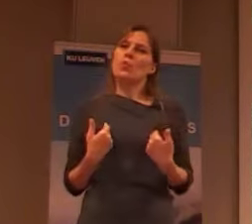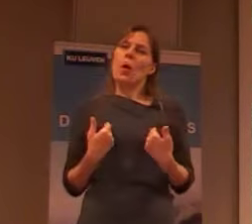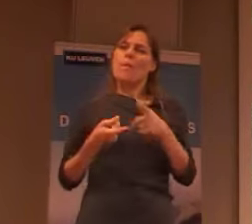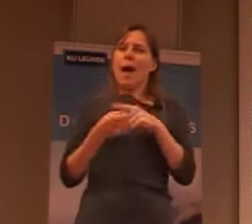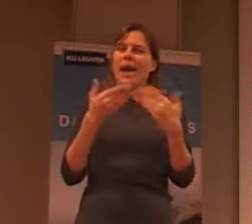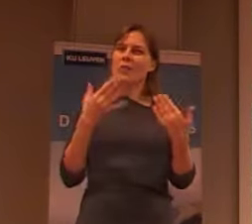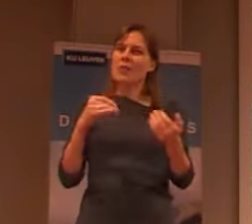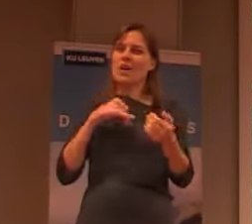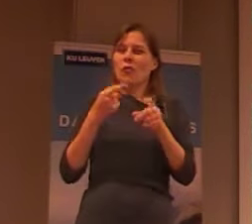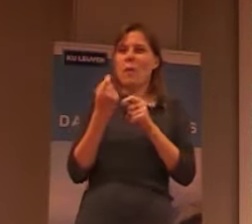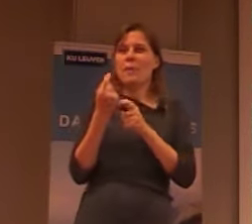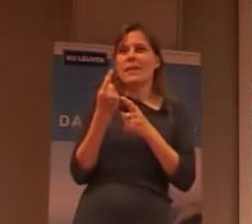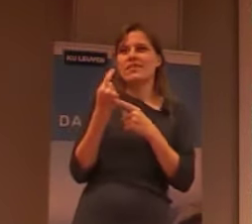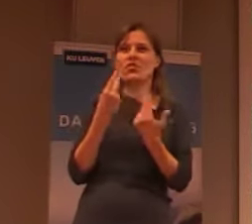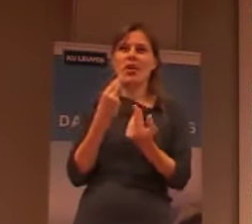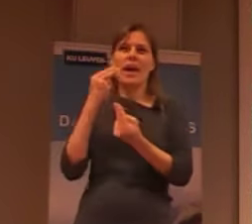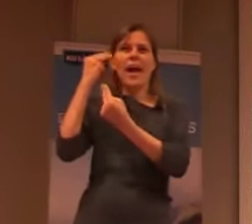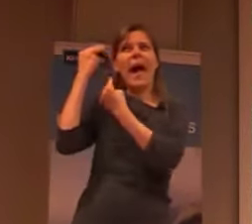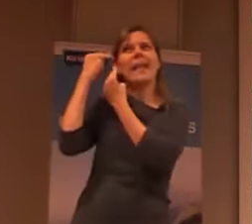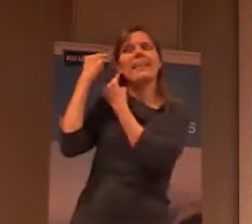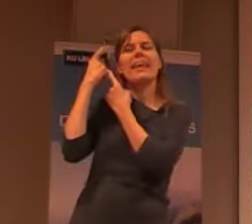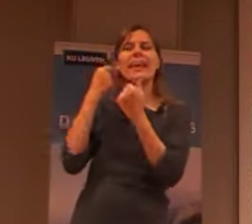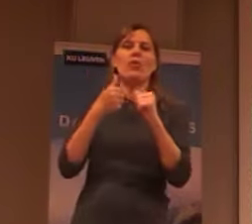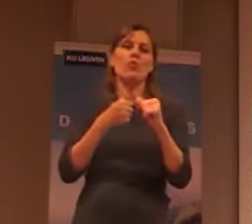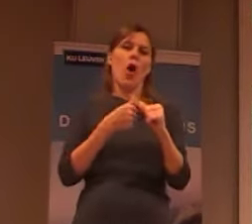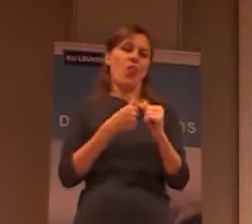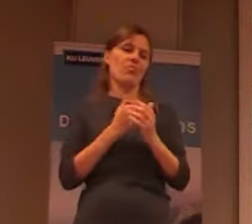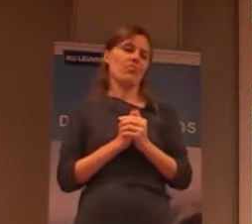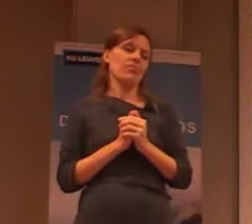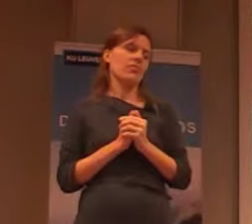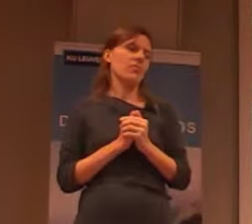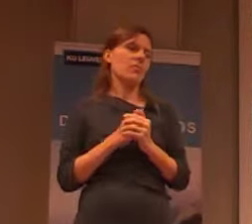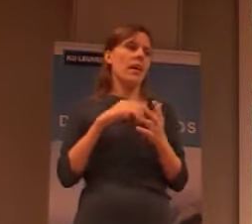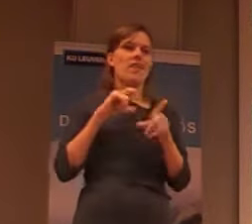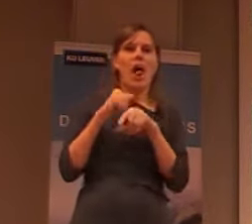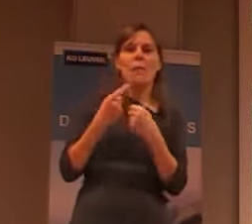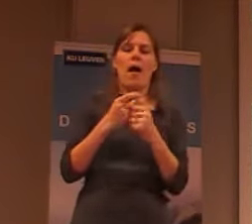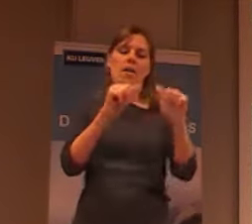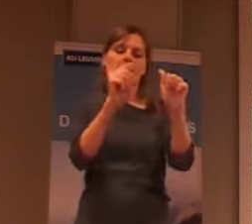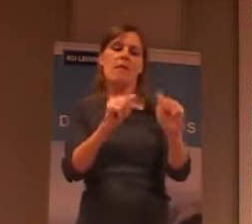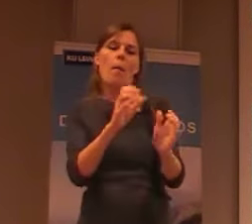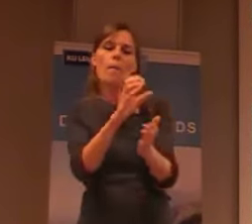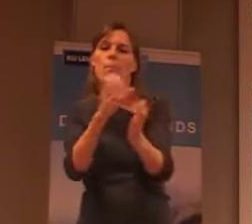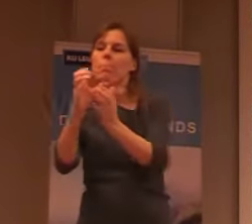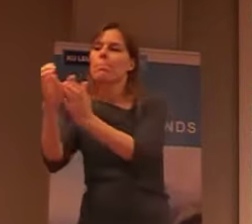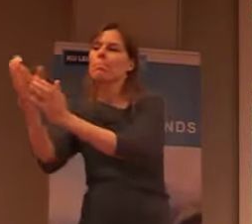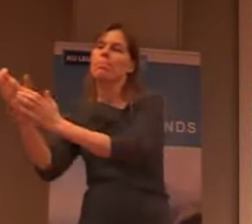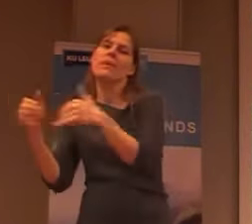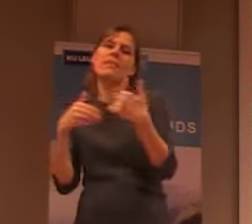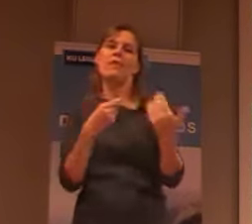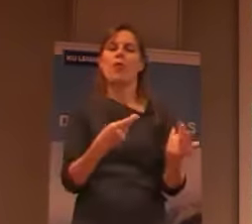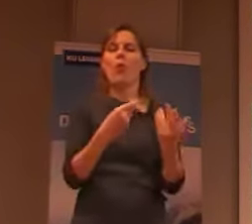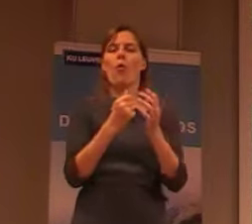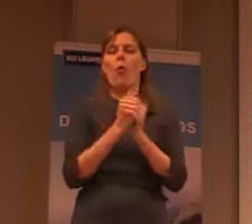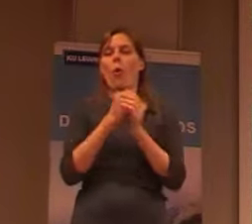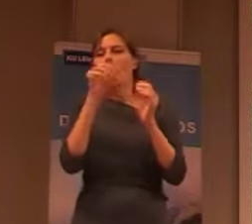allerhande herinneringen aan de periode, mensen die eraan meegewerkt hebben enzovoort, wordt geïnstalleerd. Dus